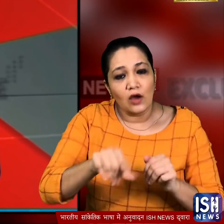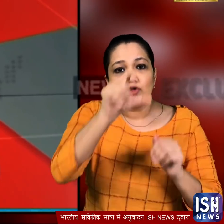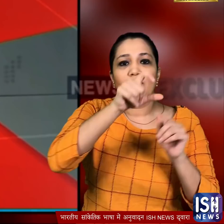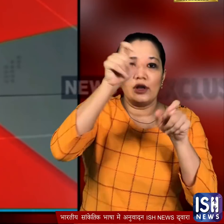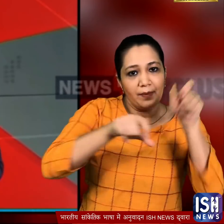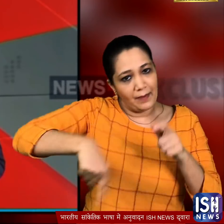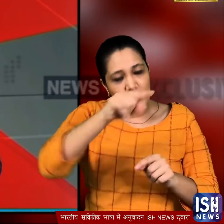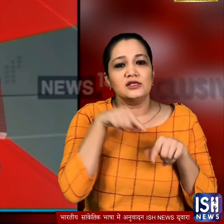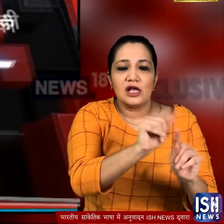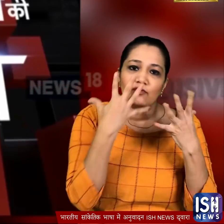के लोग भी करने लगे